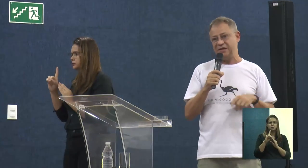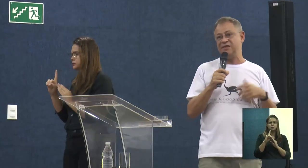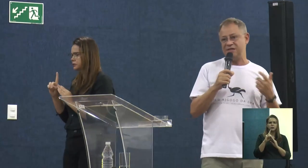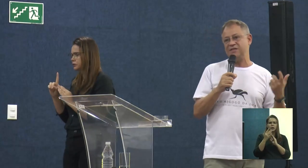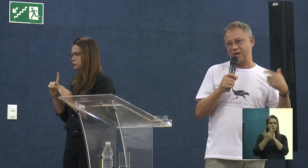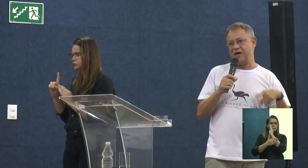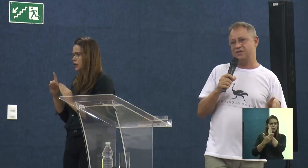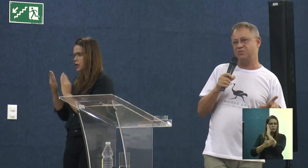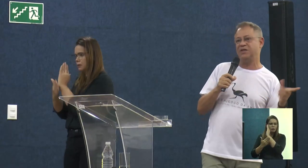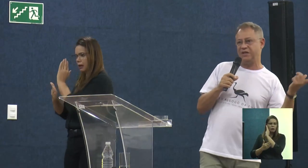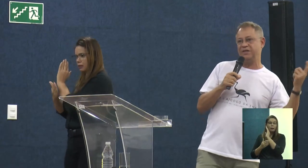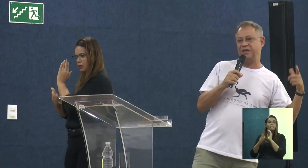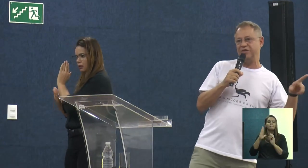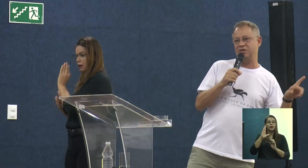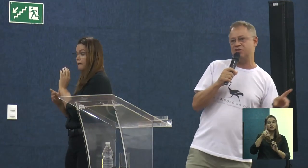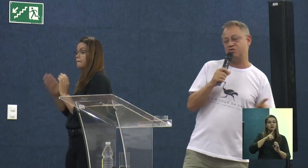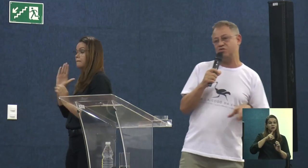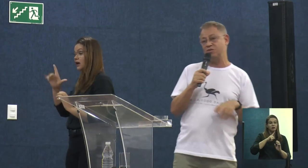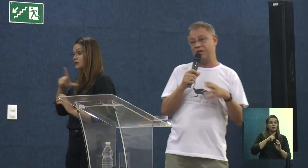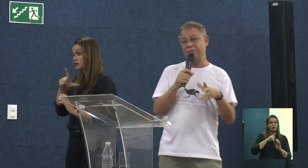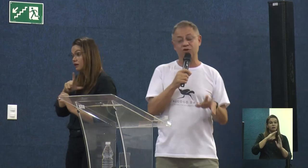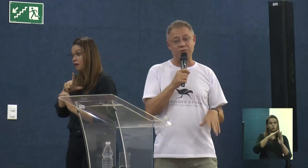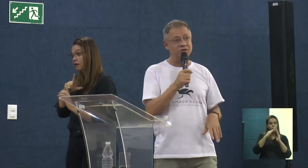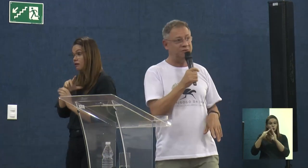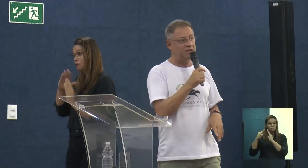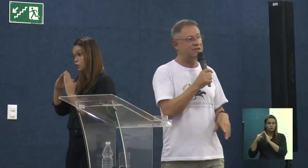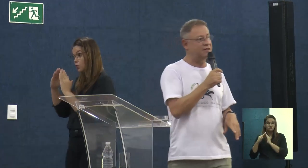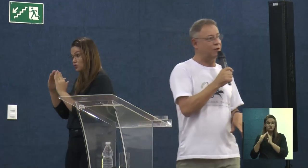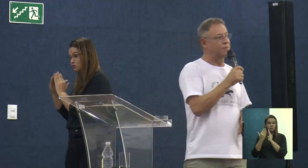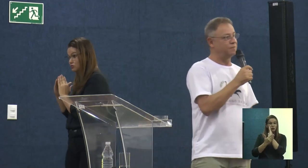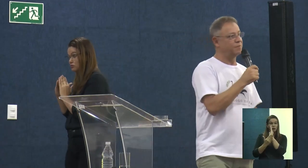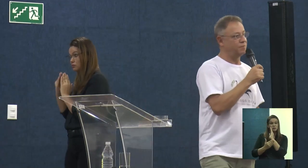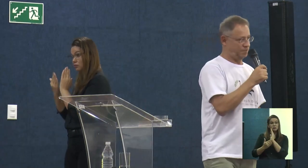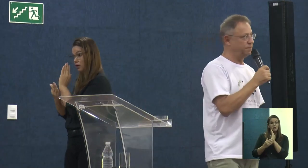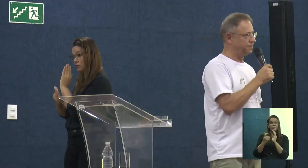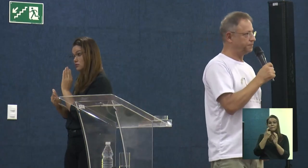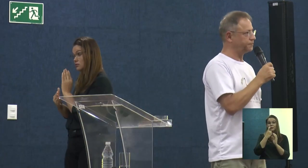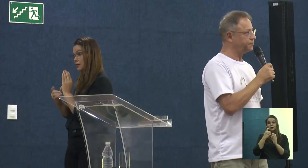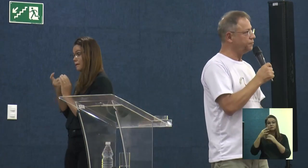né? Mas ainda existem casas de madeira dentro desse conjunto, que ele está muito próximo da área central.